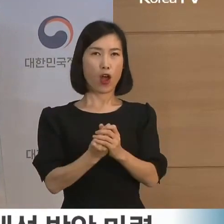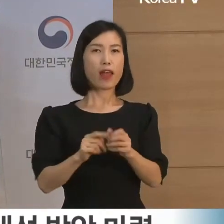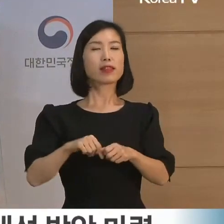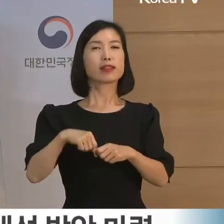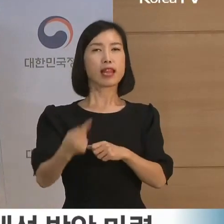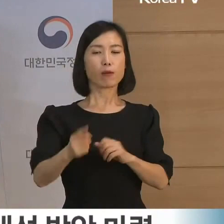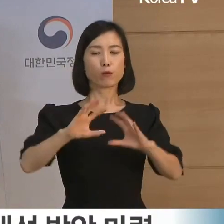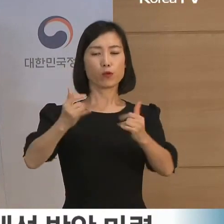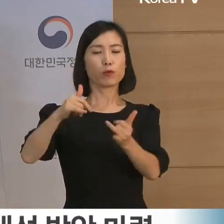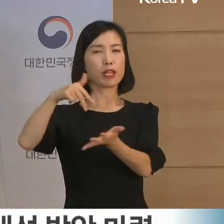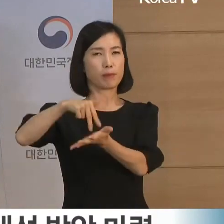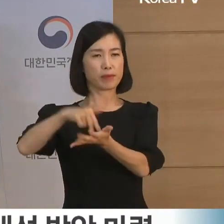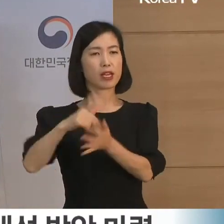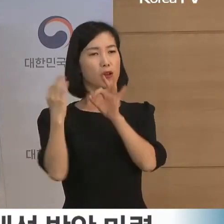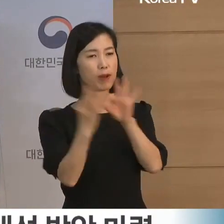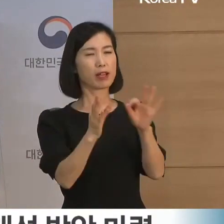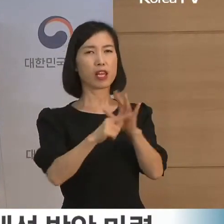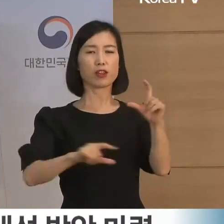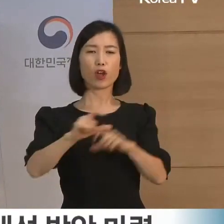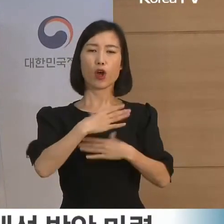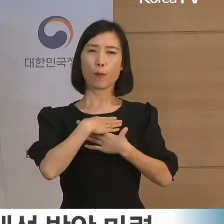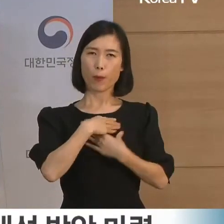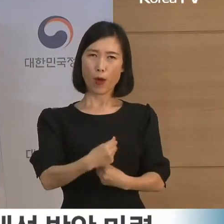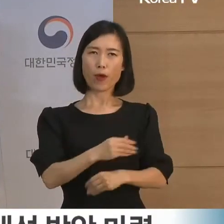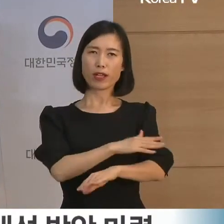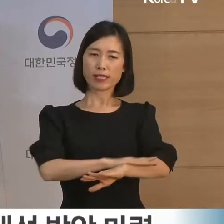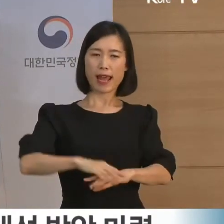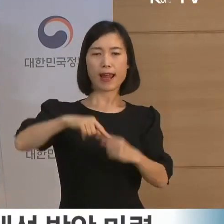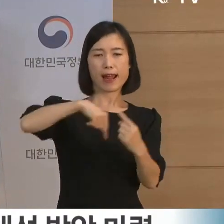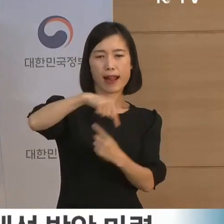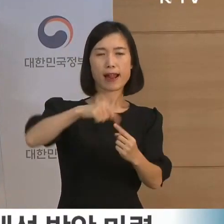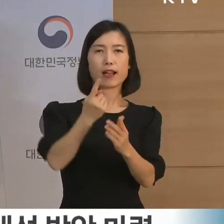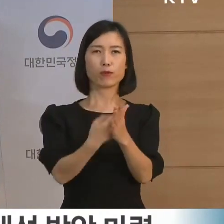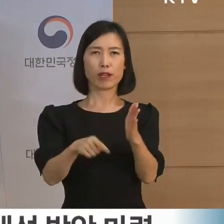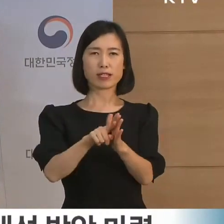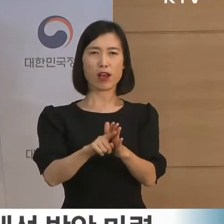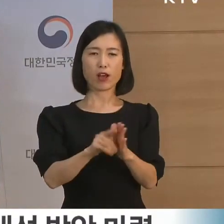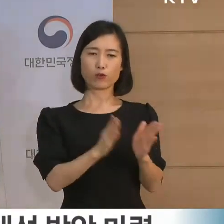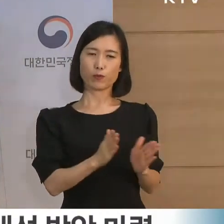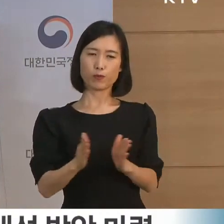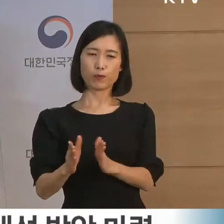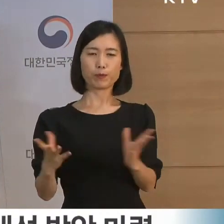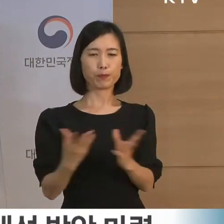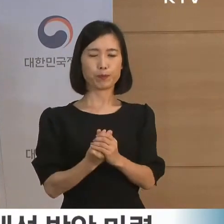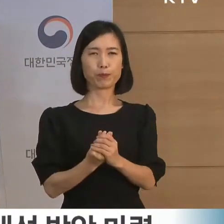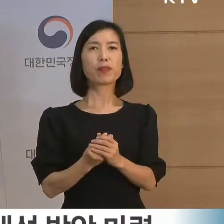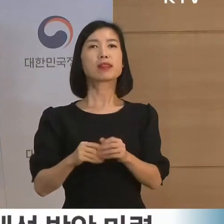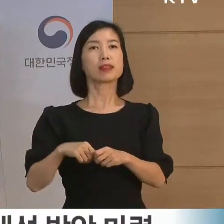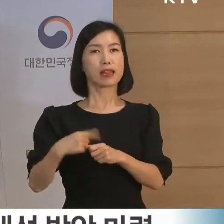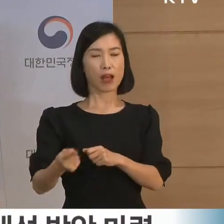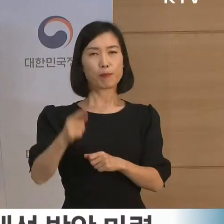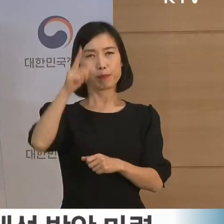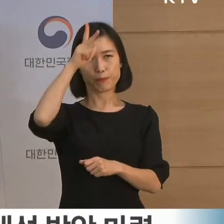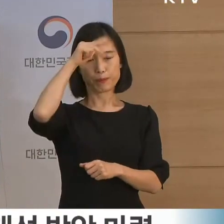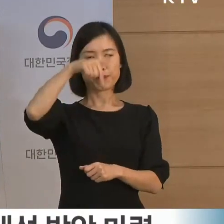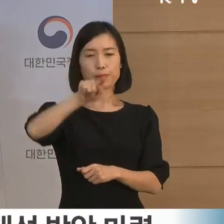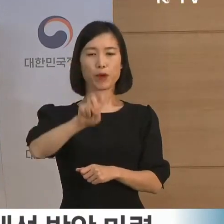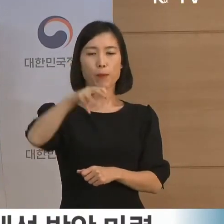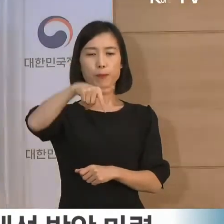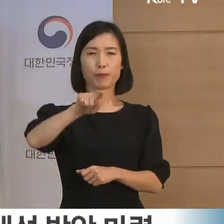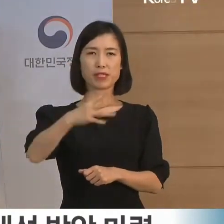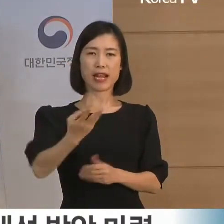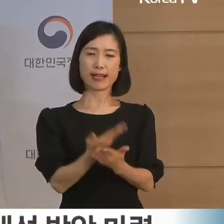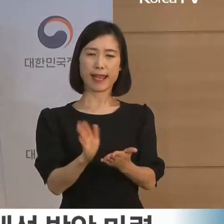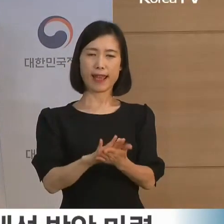입장에서 편리하고 효율적으로 시행되도록 만전의 준비를 다하여 검찰개혁을